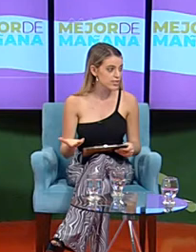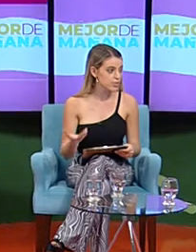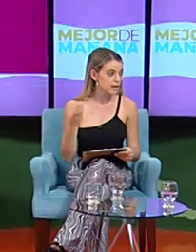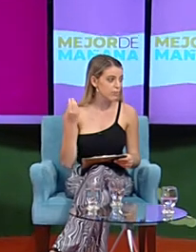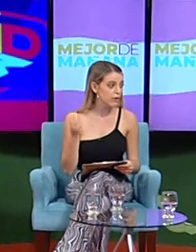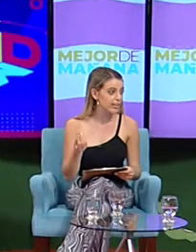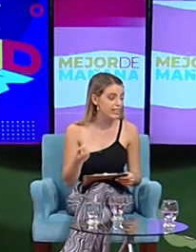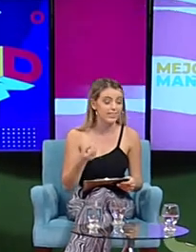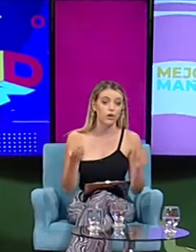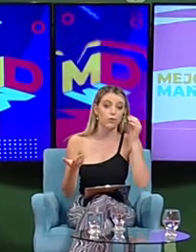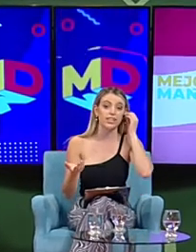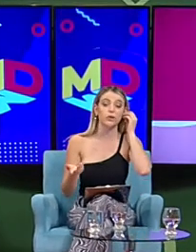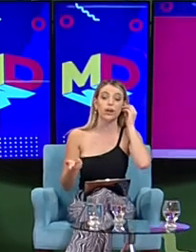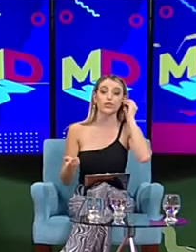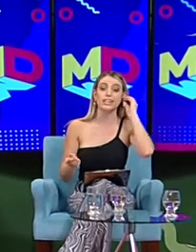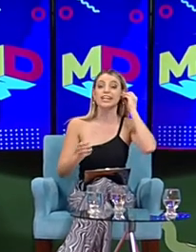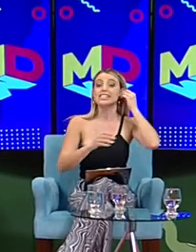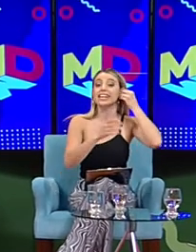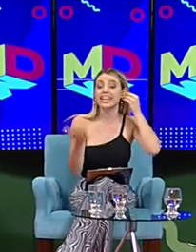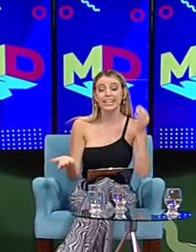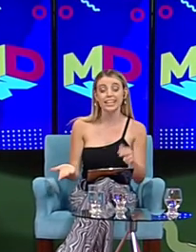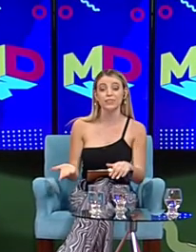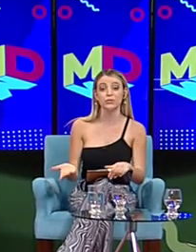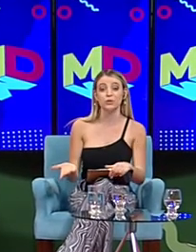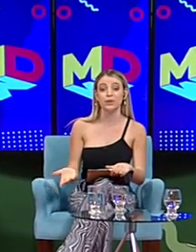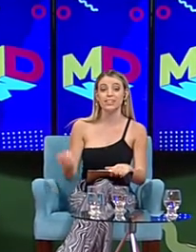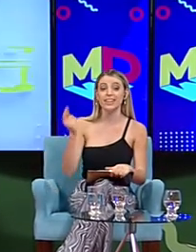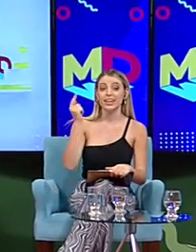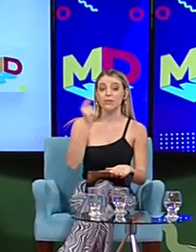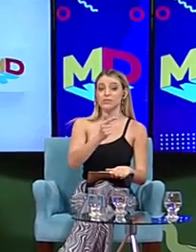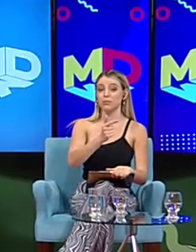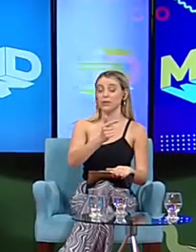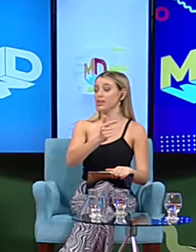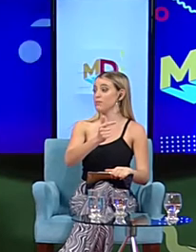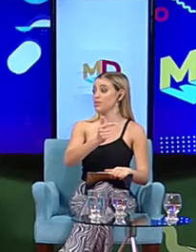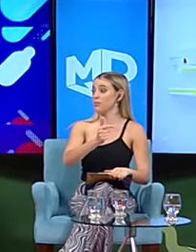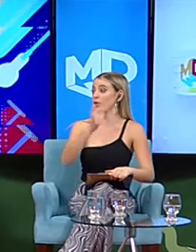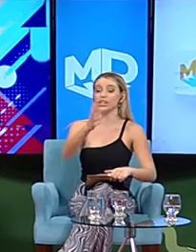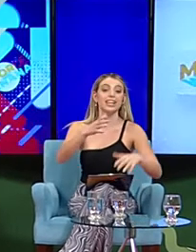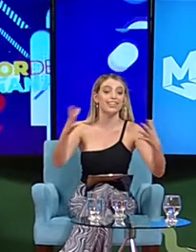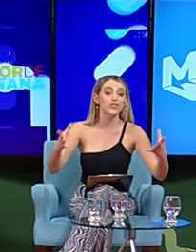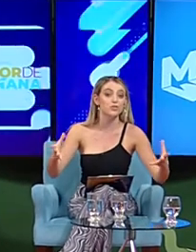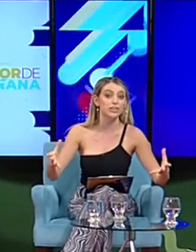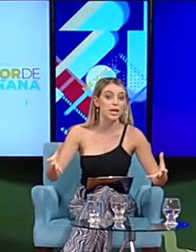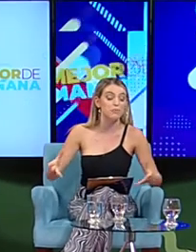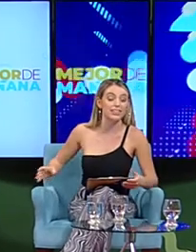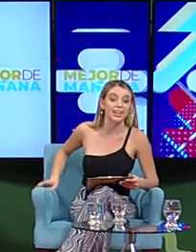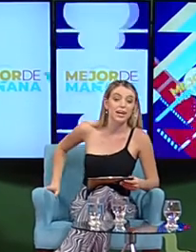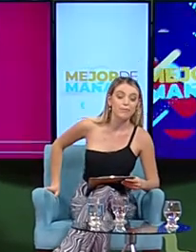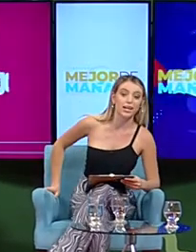Sobre Ana Paula Alguín, esta joven que está buscando que se legisle esto en nuestro país y vamos a poder conversar un poco con ella, está con su intérprete para que